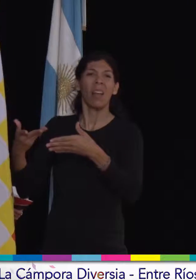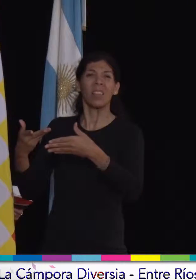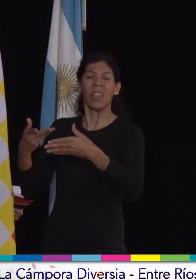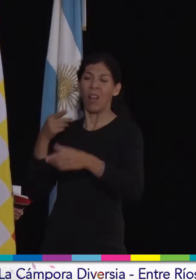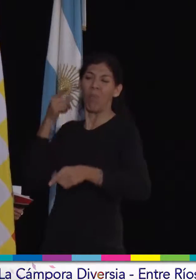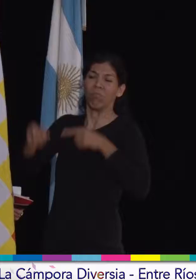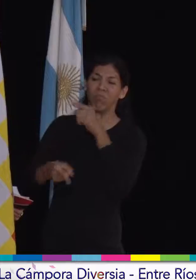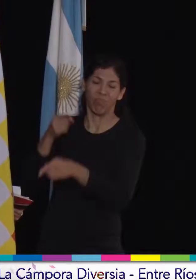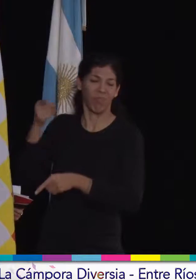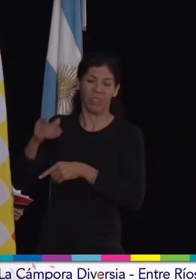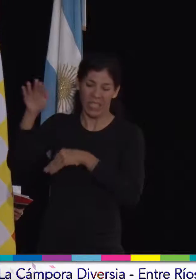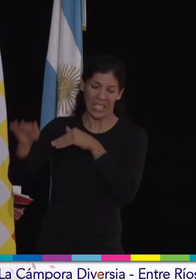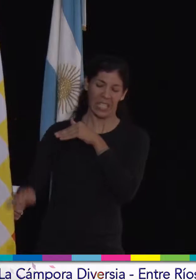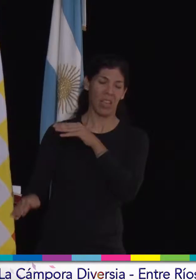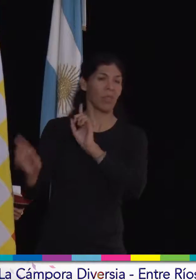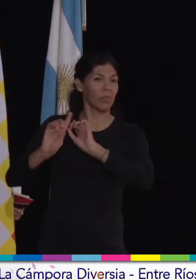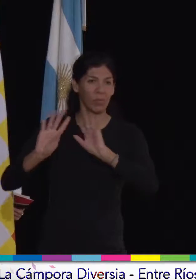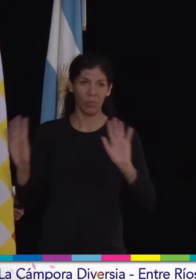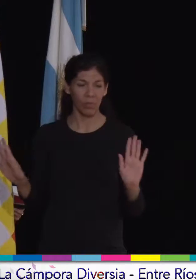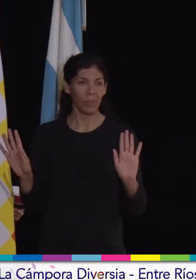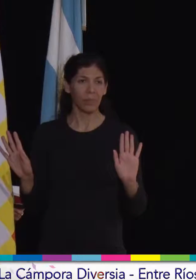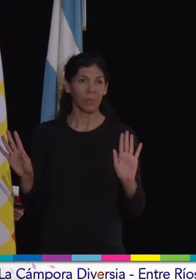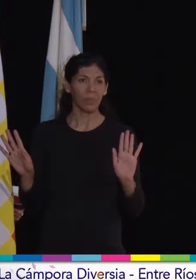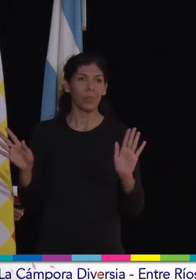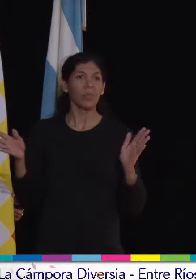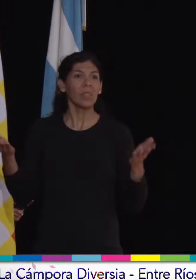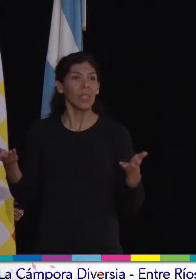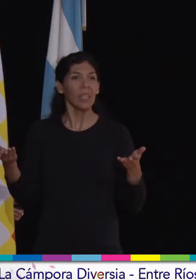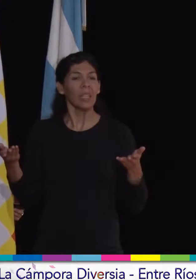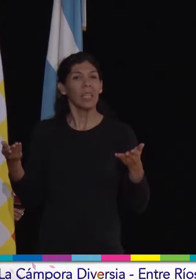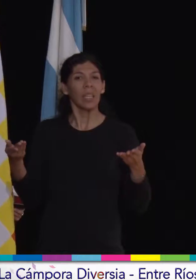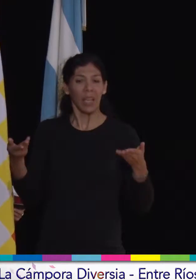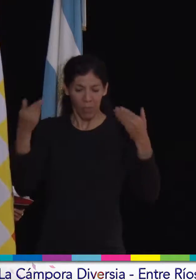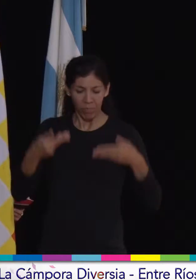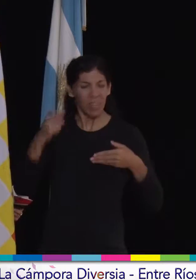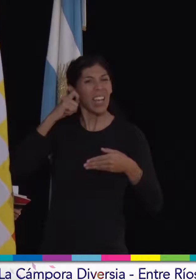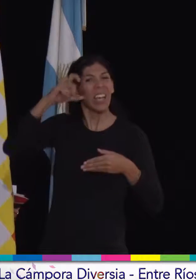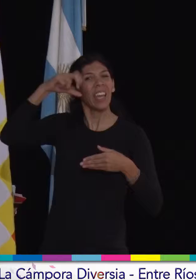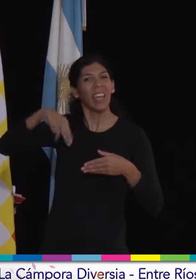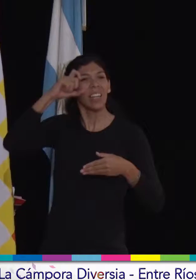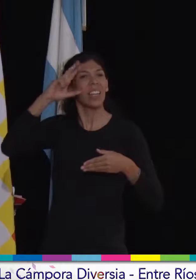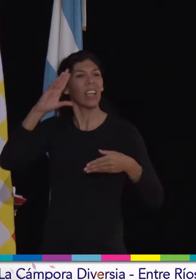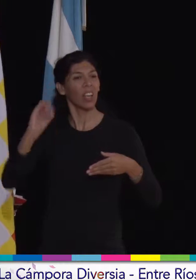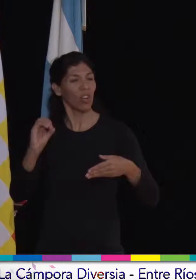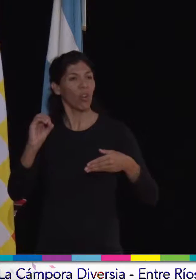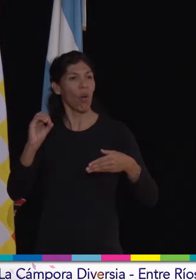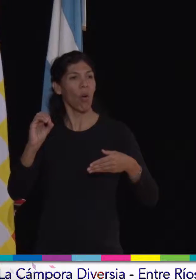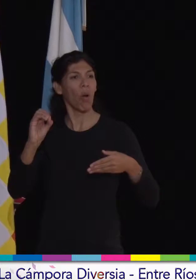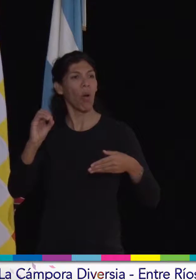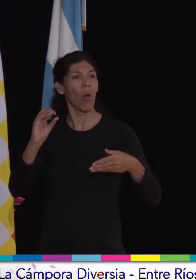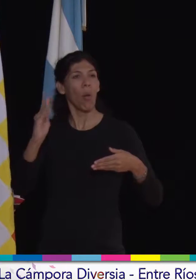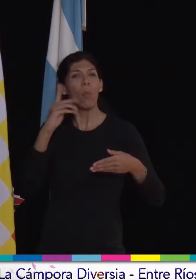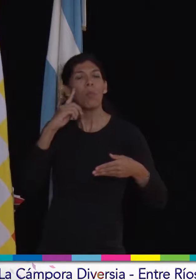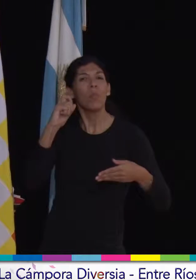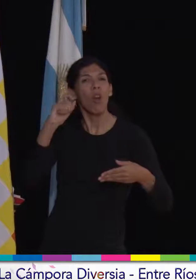Y que se limite específicamente a que el género biológico no le concuerda